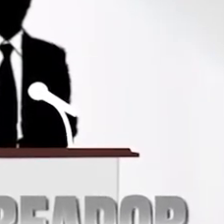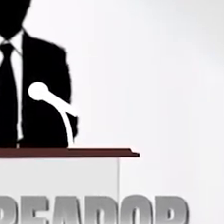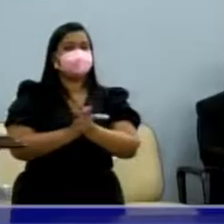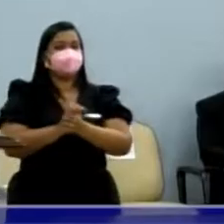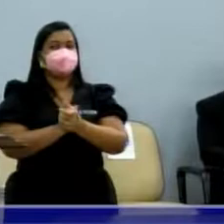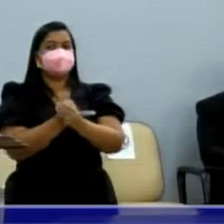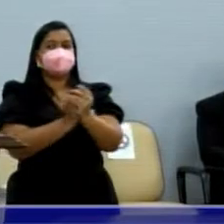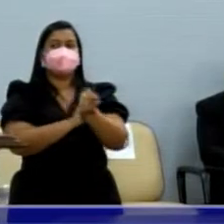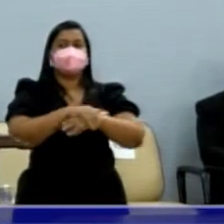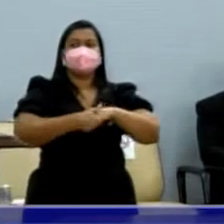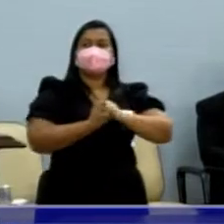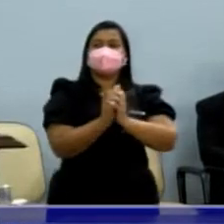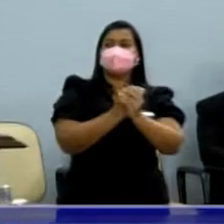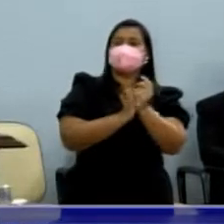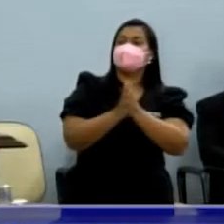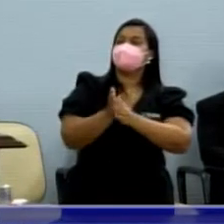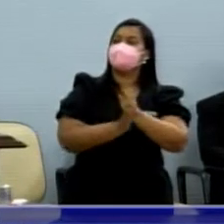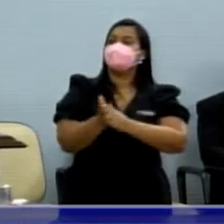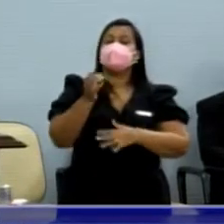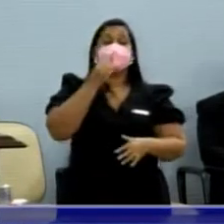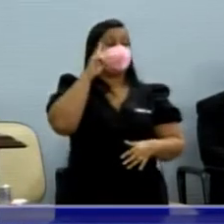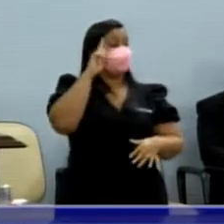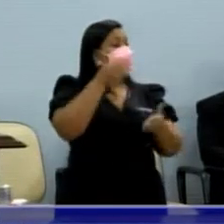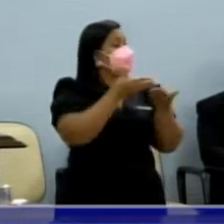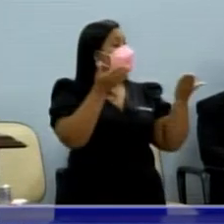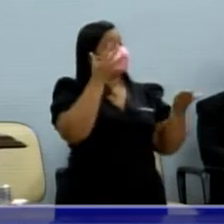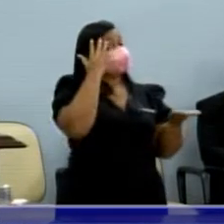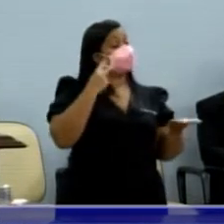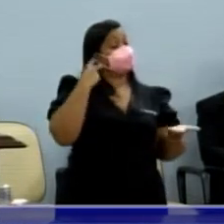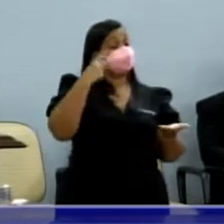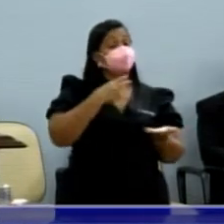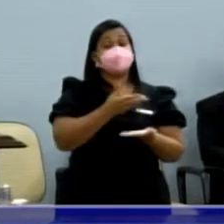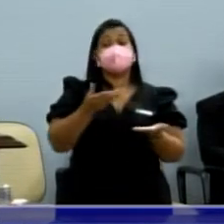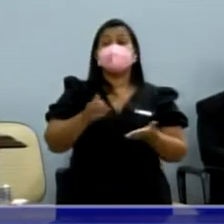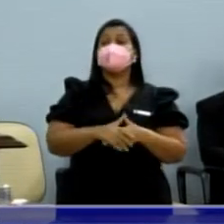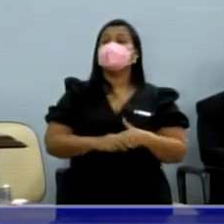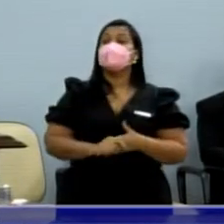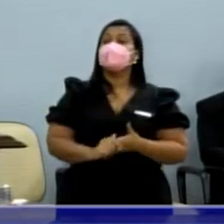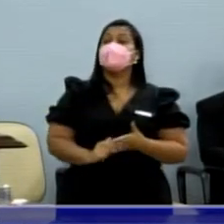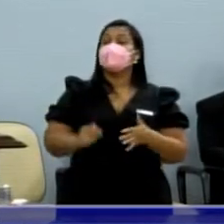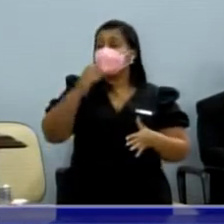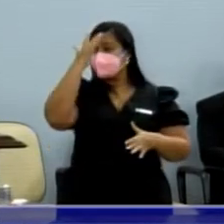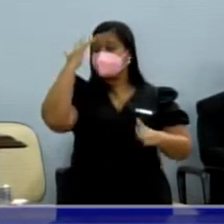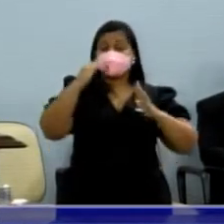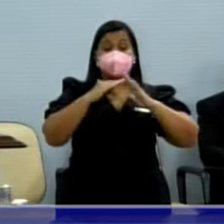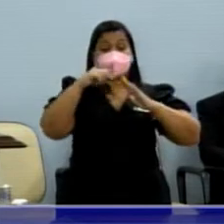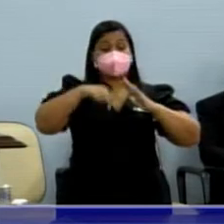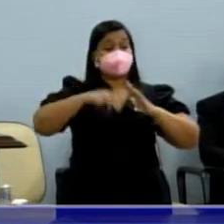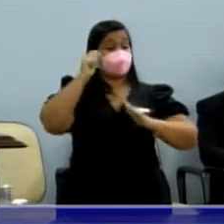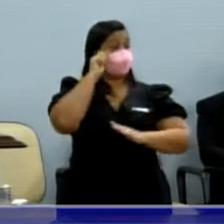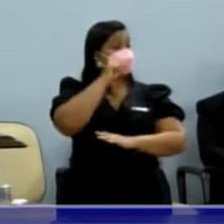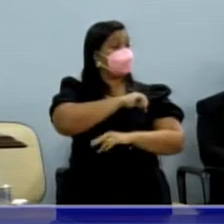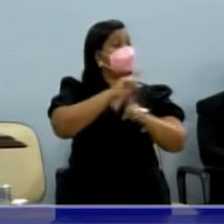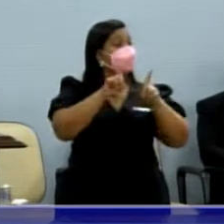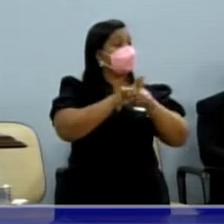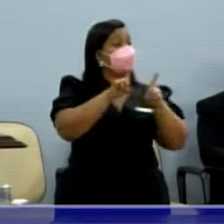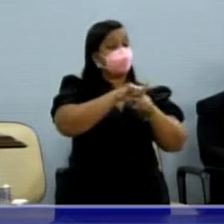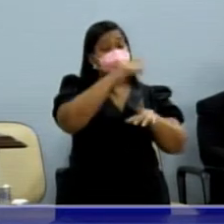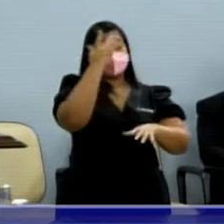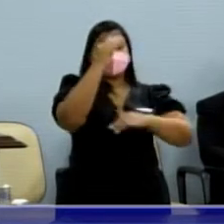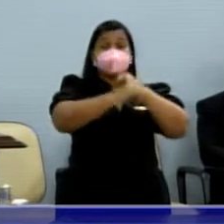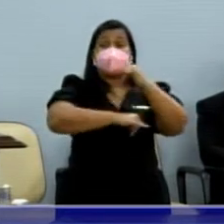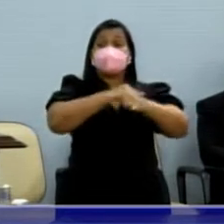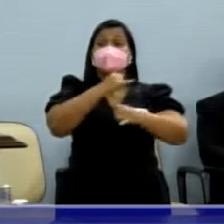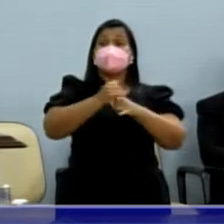Bom dia aos amigos vereadores, vereadoras, aos munícipes, internautas, aos